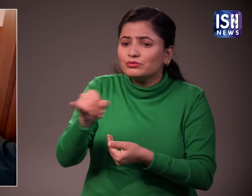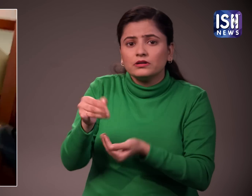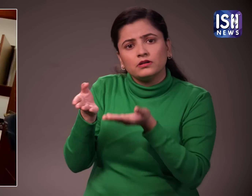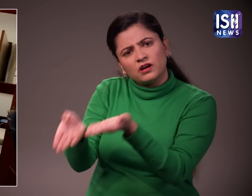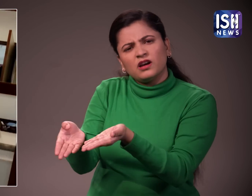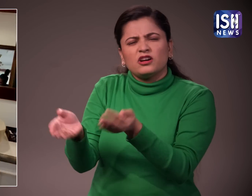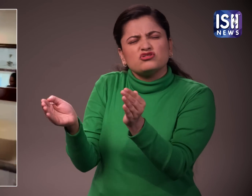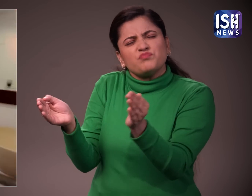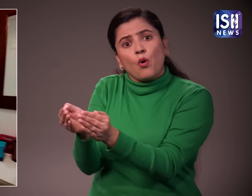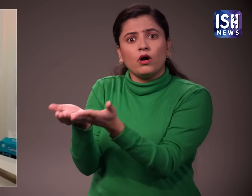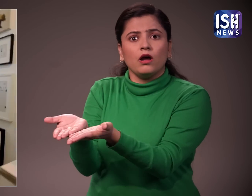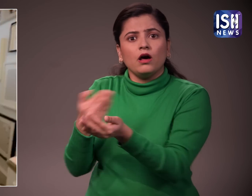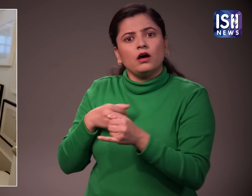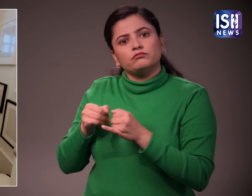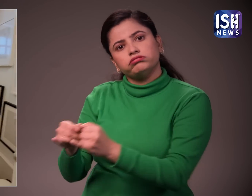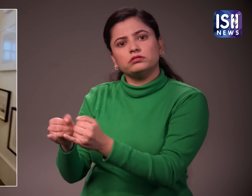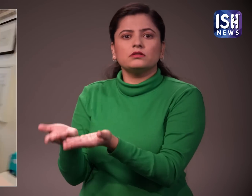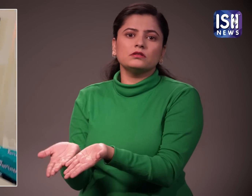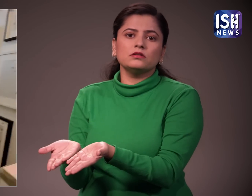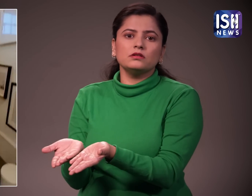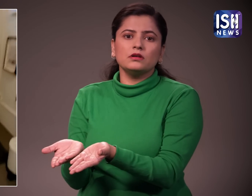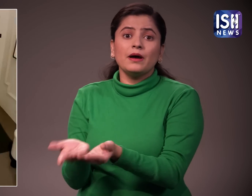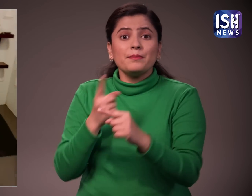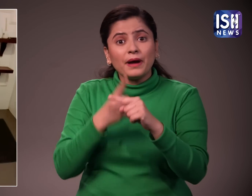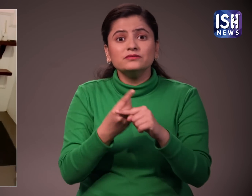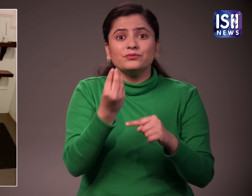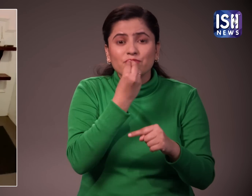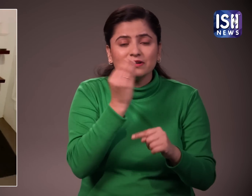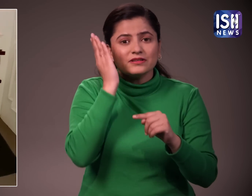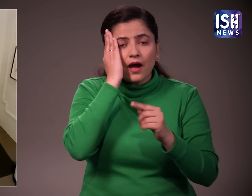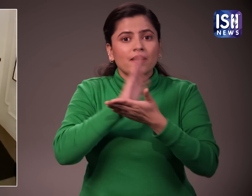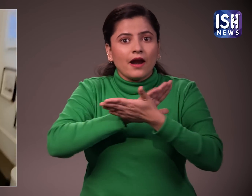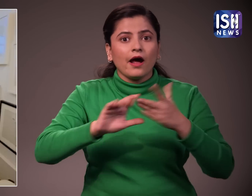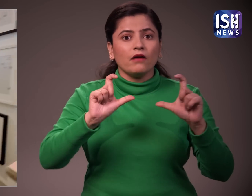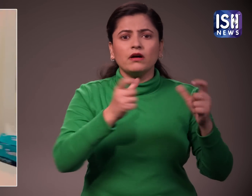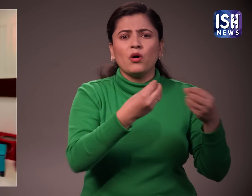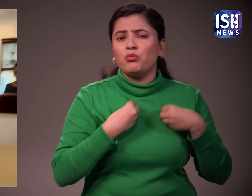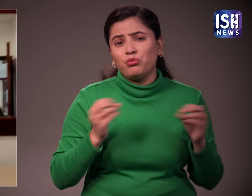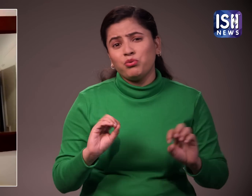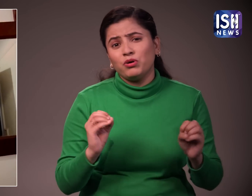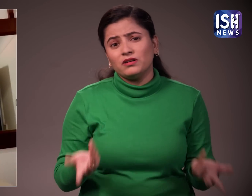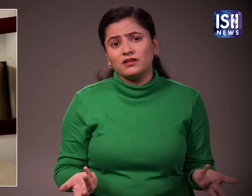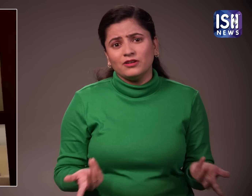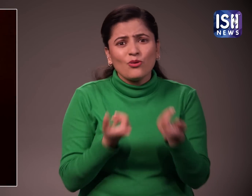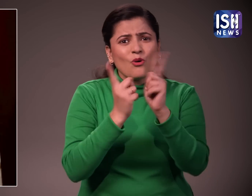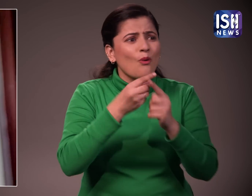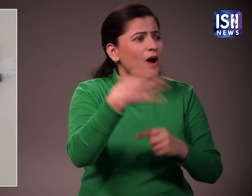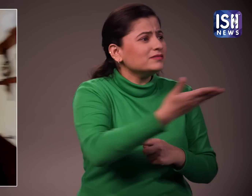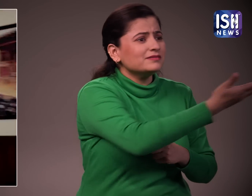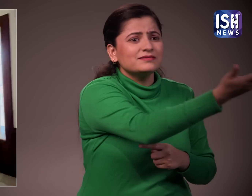छोटे से सोचाले का इस्तमाल करना बढ़ रहा है हमें खाना और आराम दायक नीन नहीं दी गई है घर में